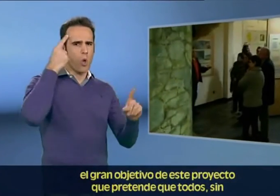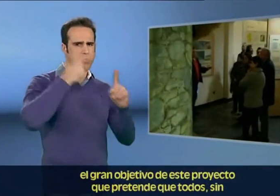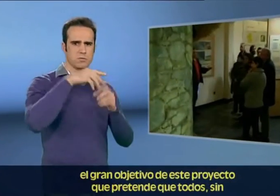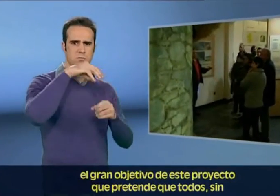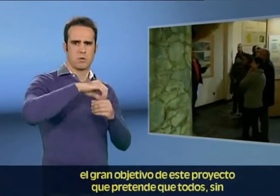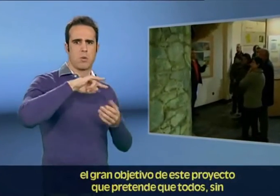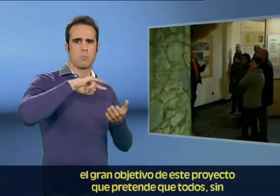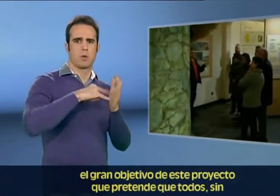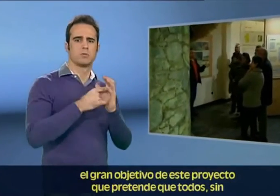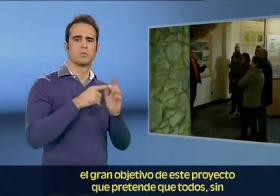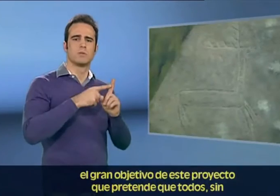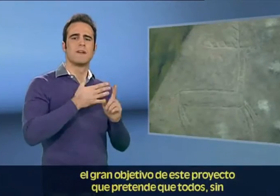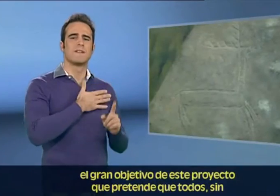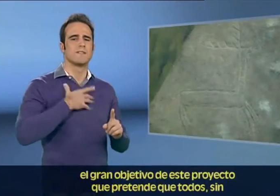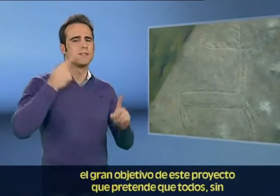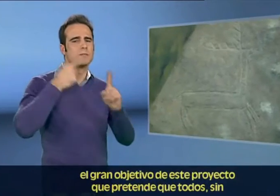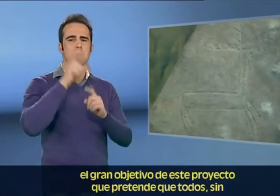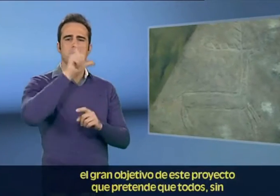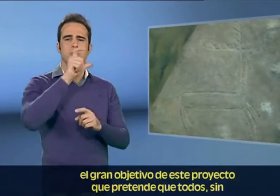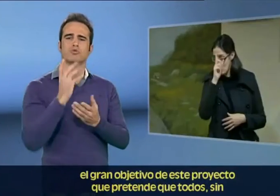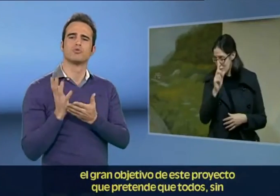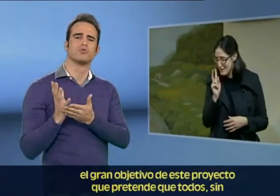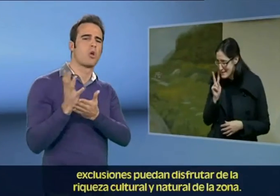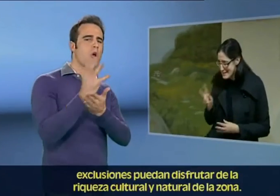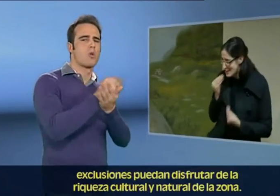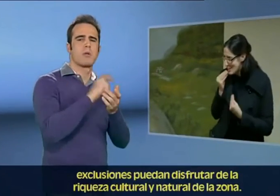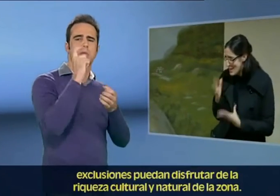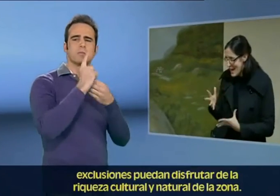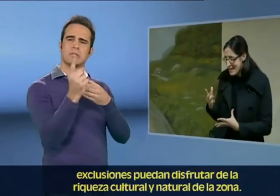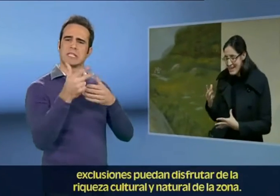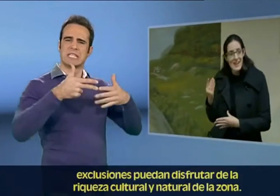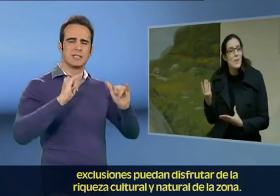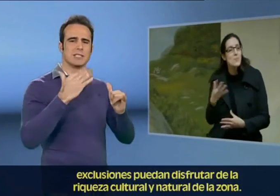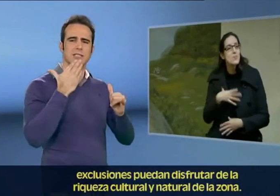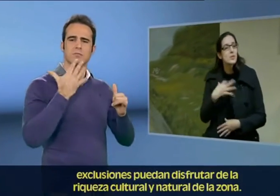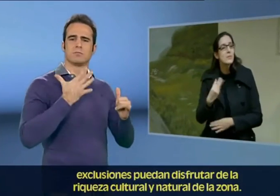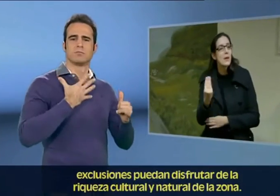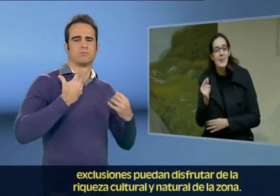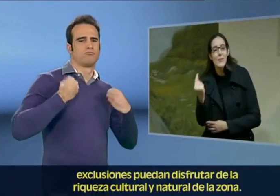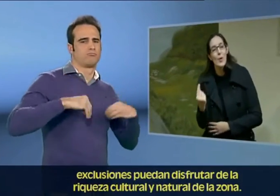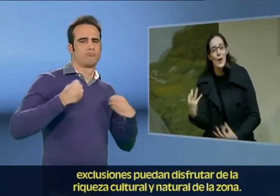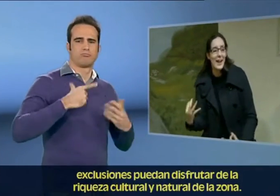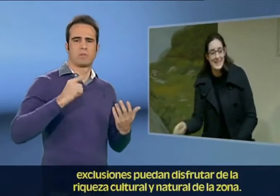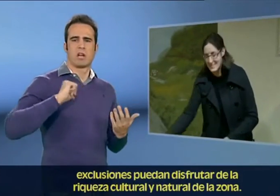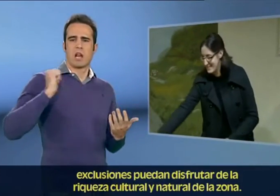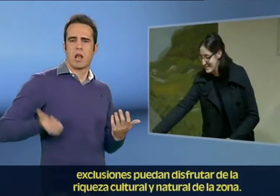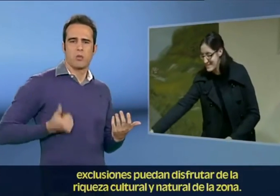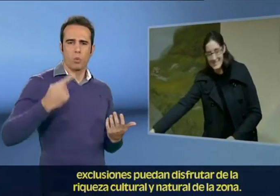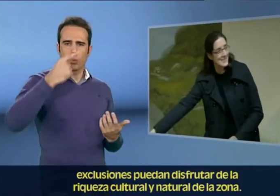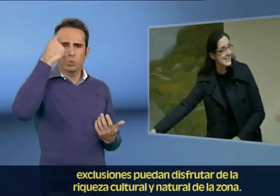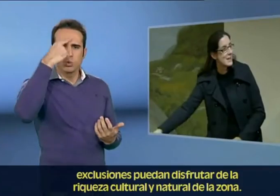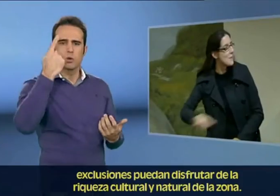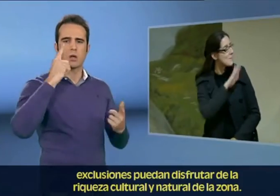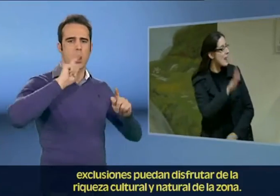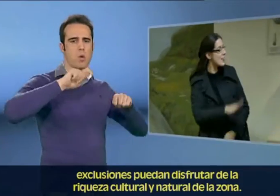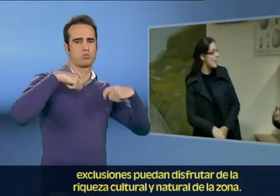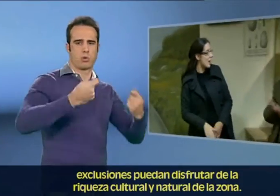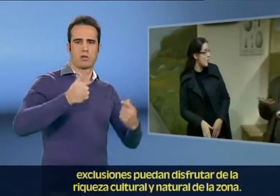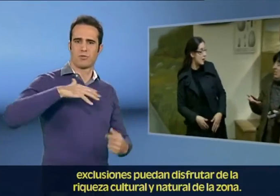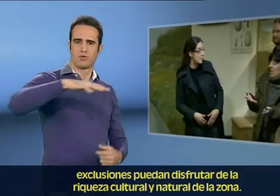de este proyecto que pretende que todos, sin exclusiones, puedan disfrutar de la riqueza cultural y natural de la zona.